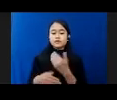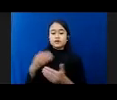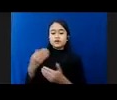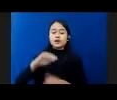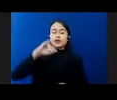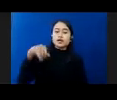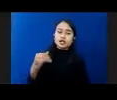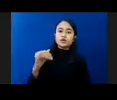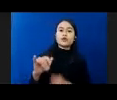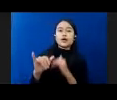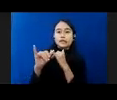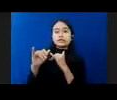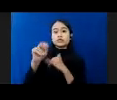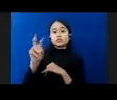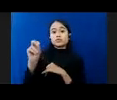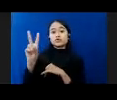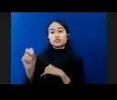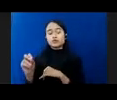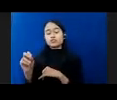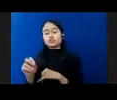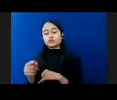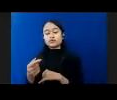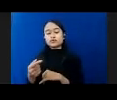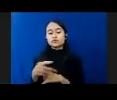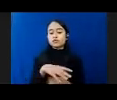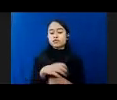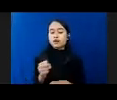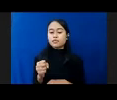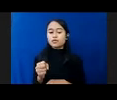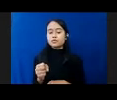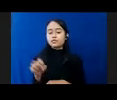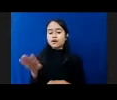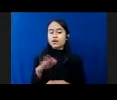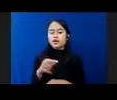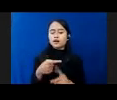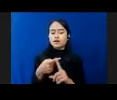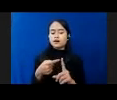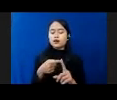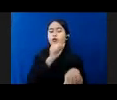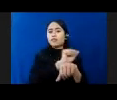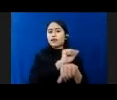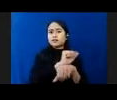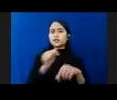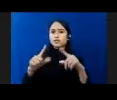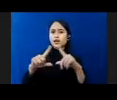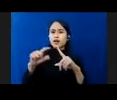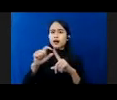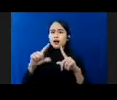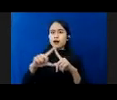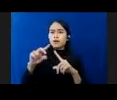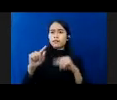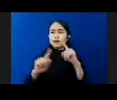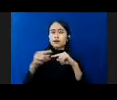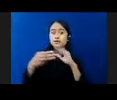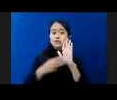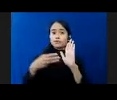2020 Juga Kami Mendapatkan Jukan Dari Anak-anak Yang Di Pekerjakan Di Apartemen Dan Bahkan Dua Di Antara